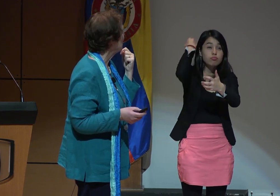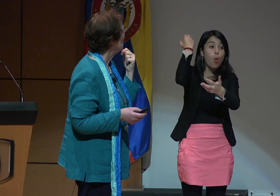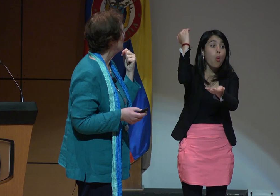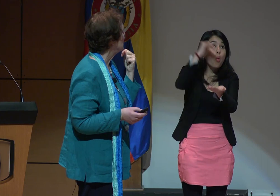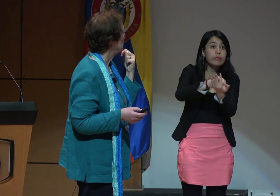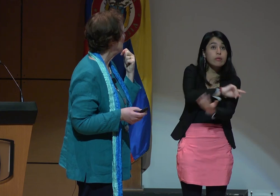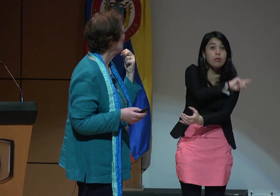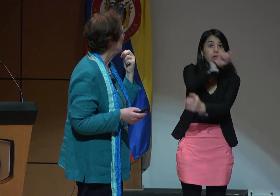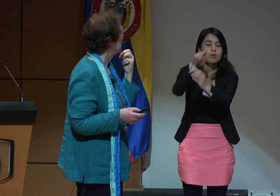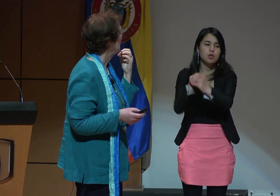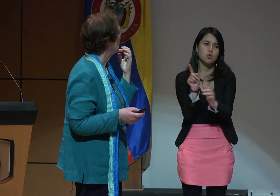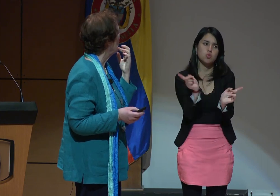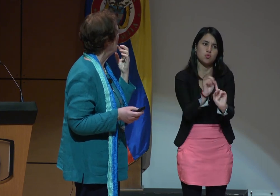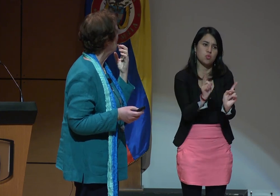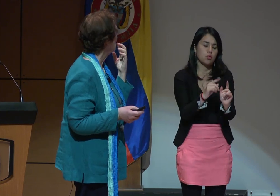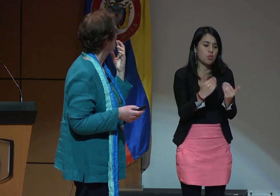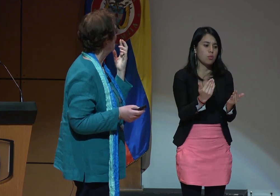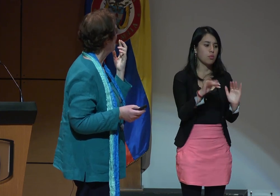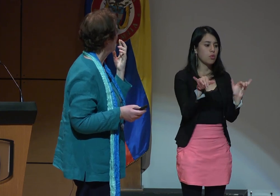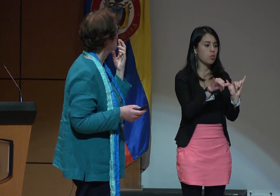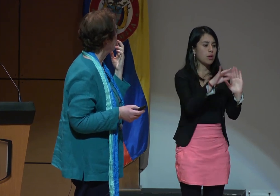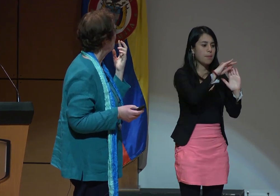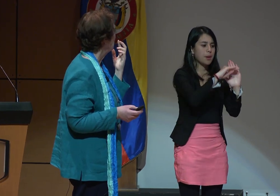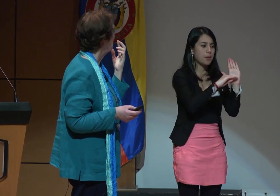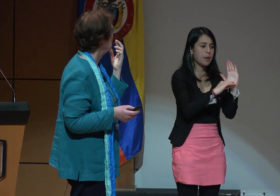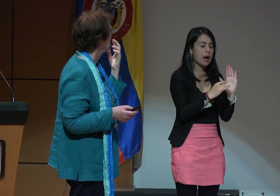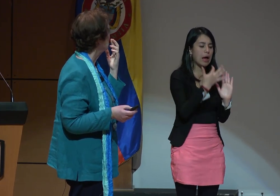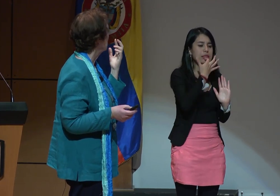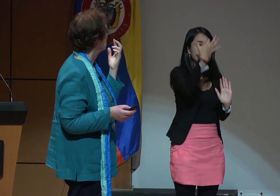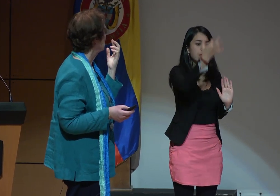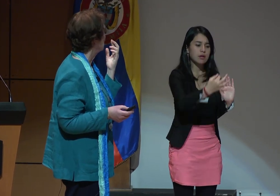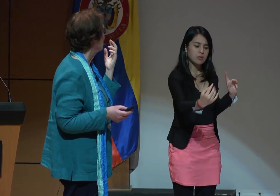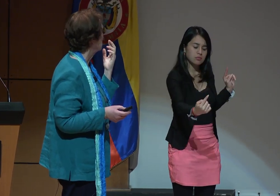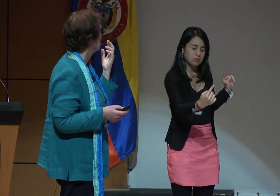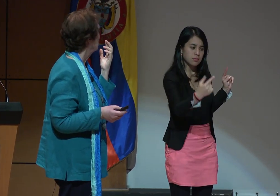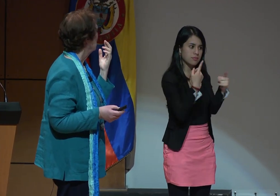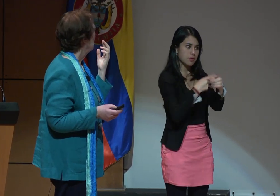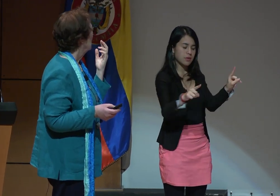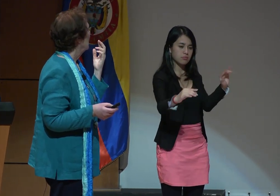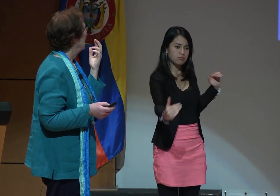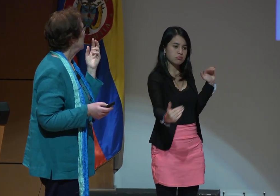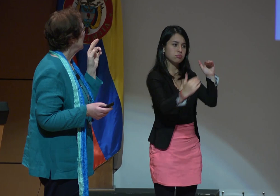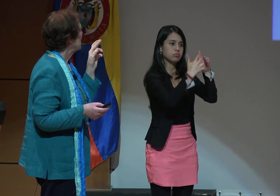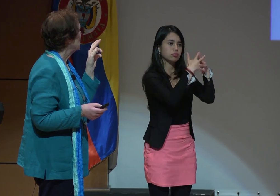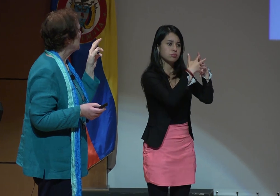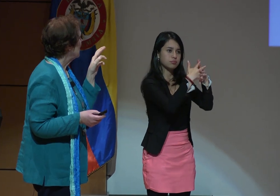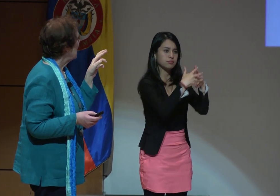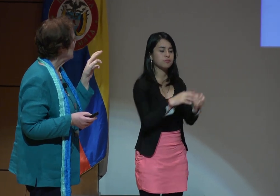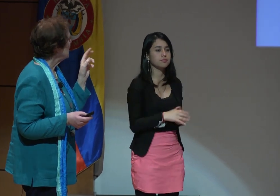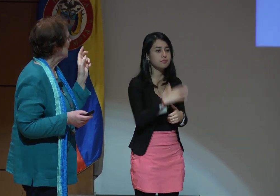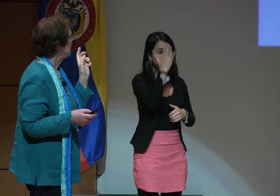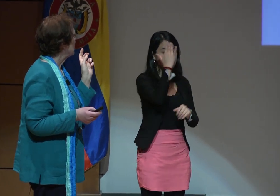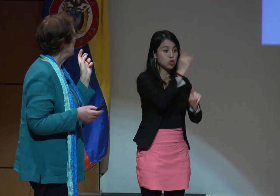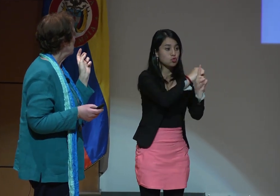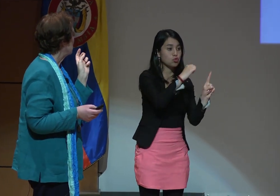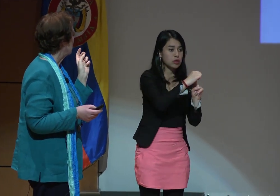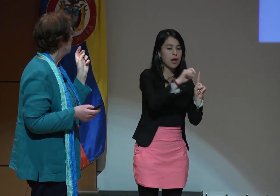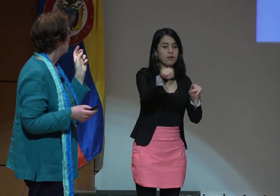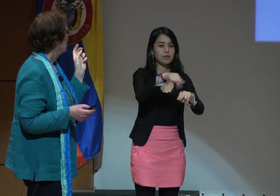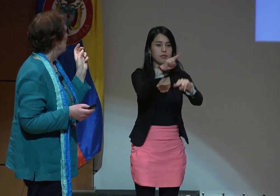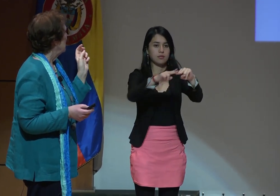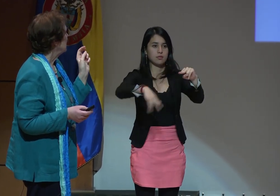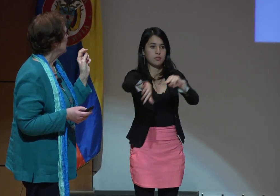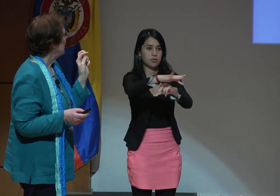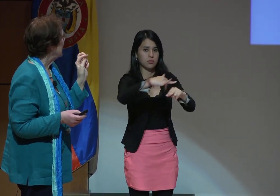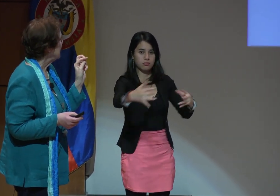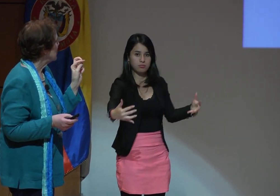crear condiciones para el encuentro con otras realidades y relaciones entre las sociedades y la naturaleza,